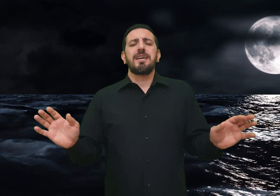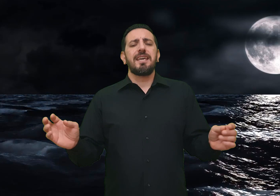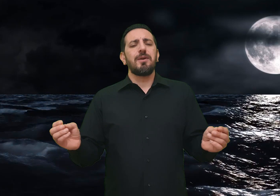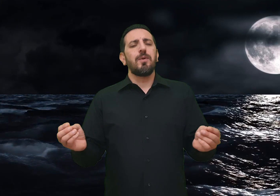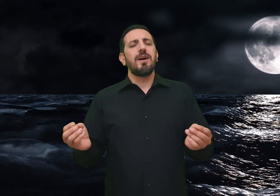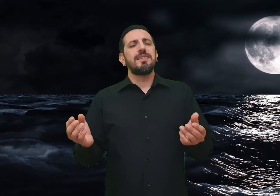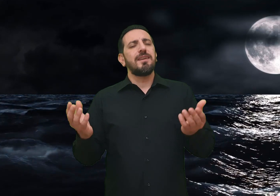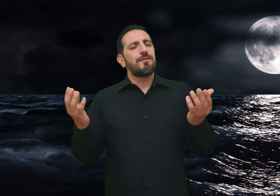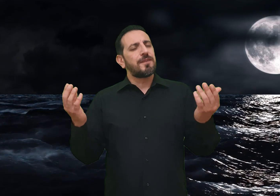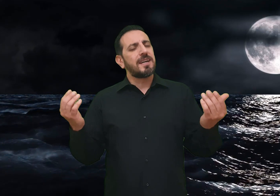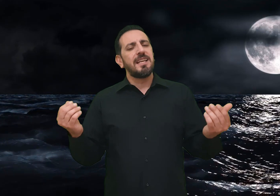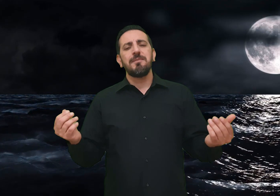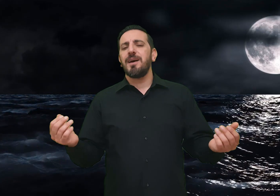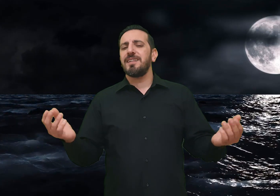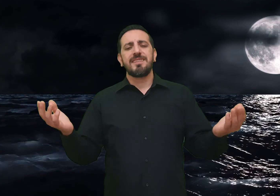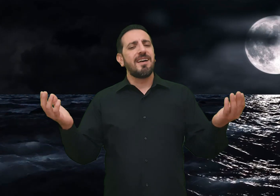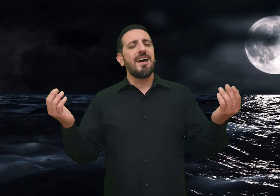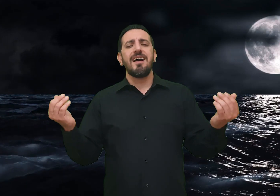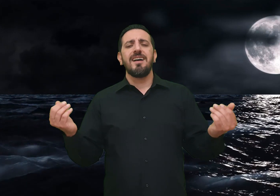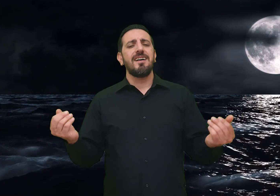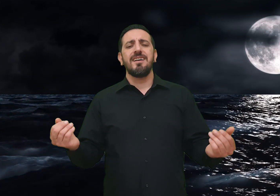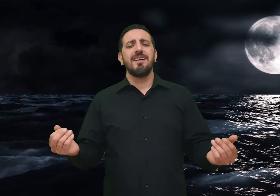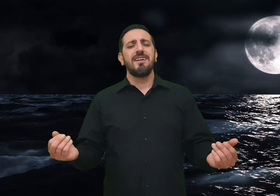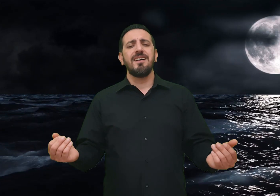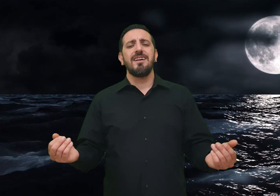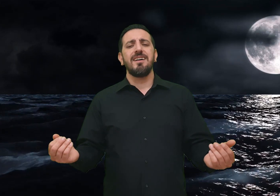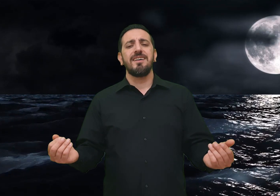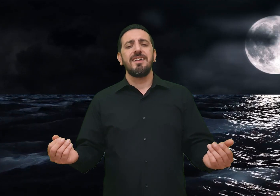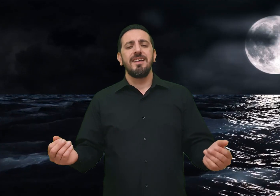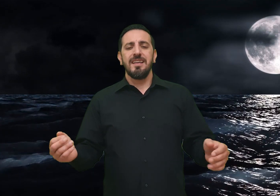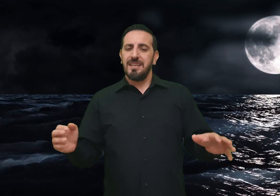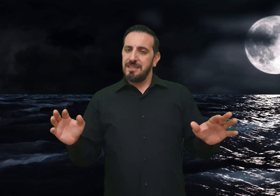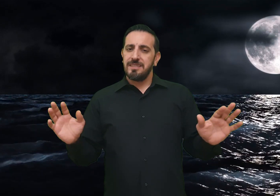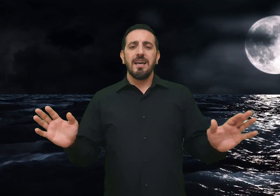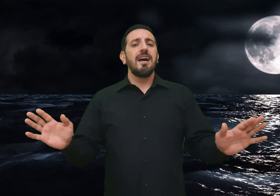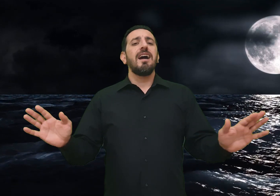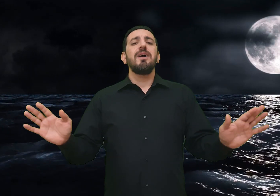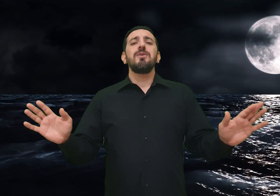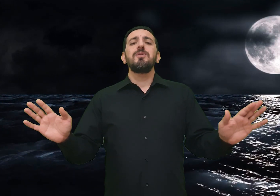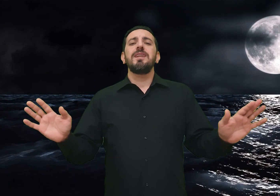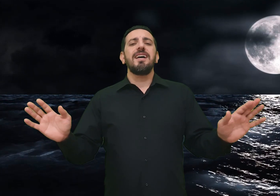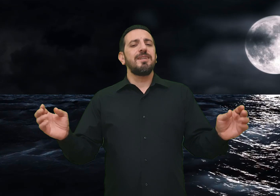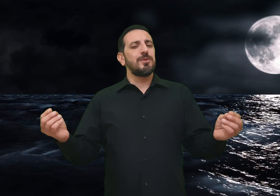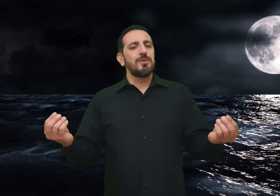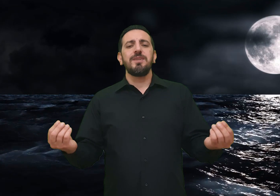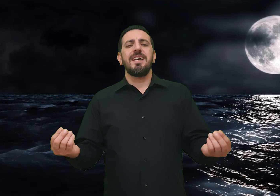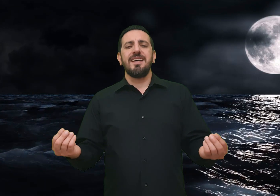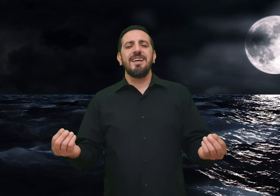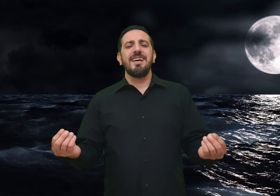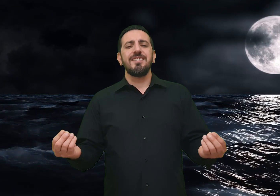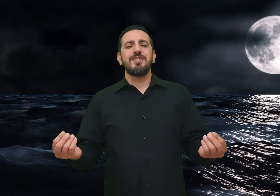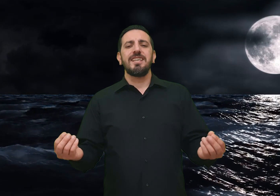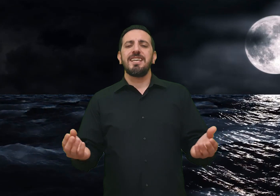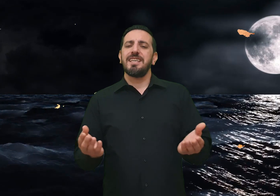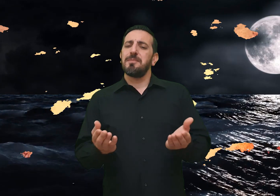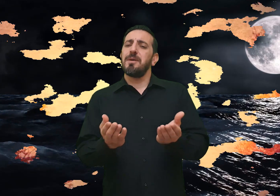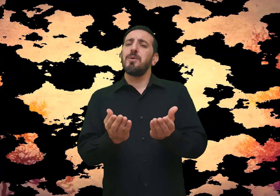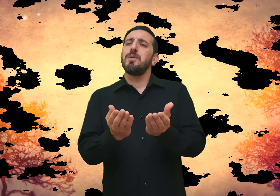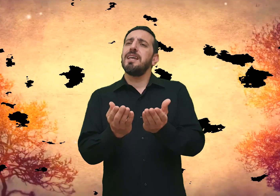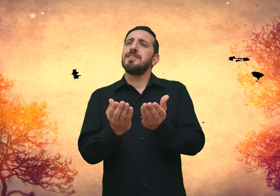ودفق المطام دعونا نناجي مولا